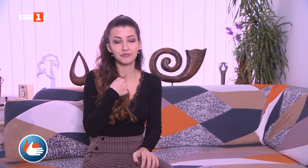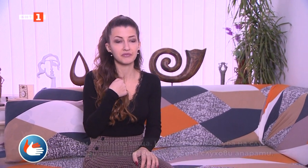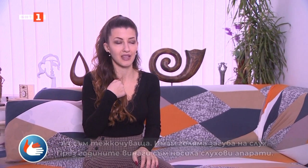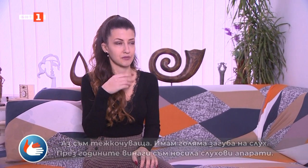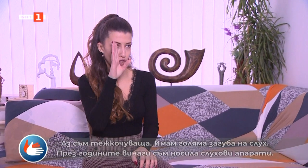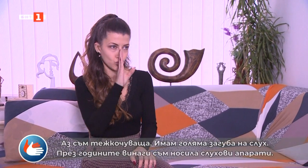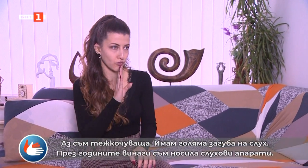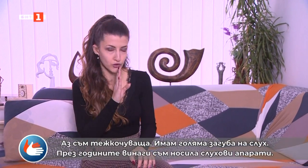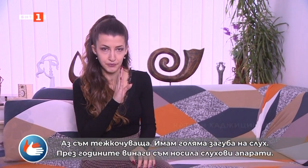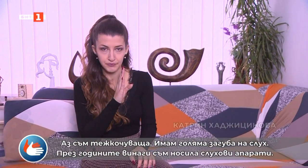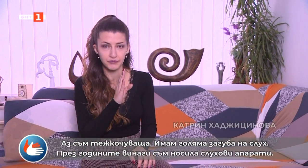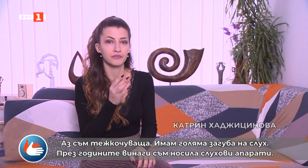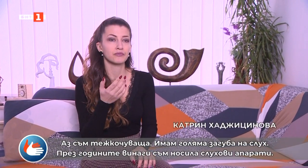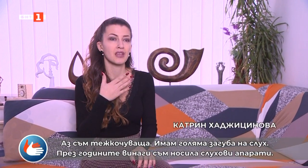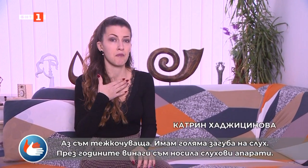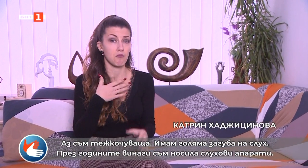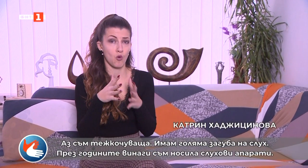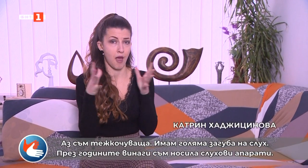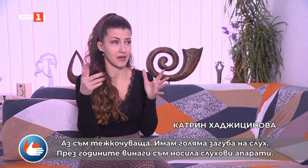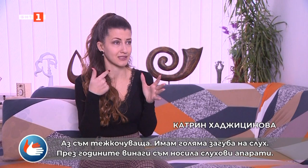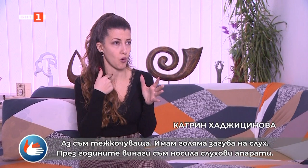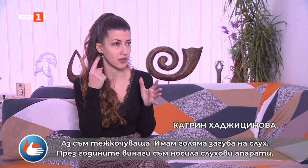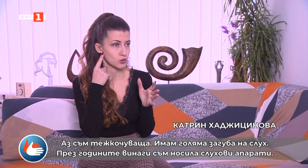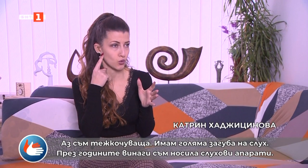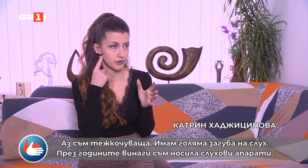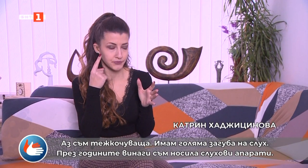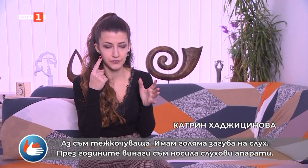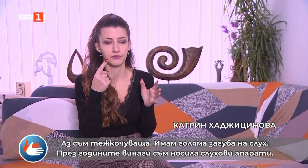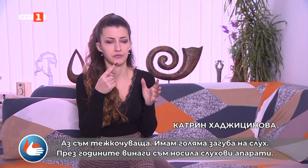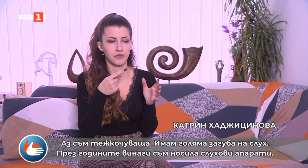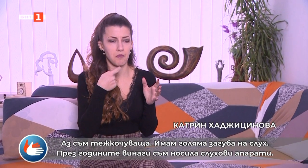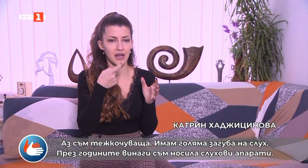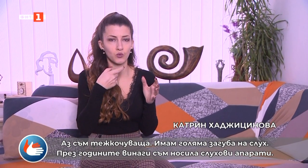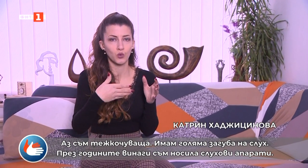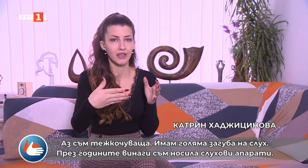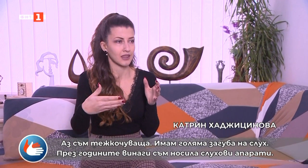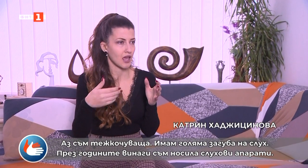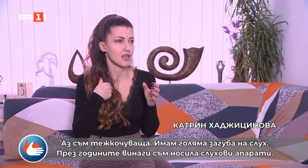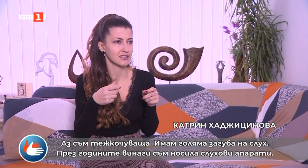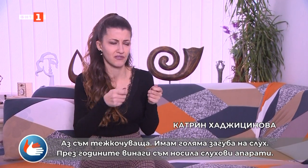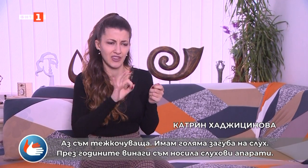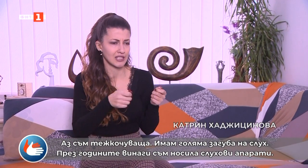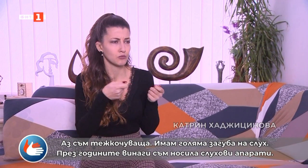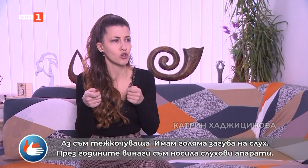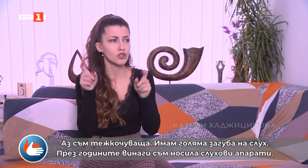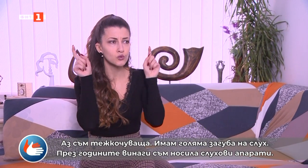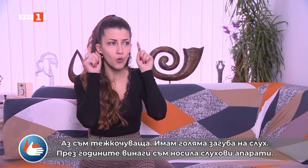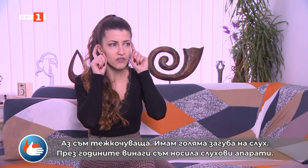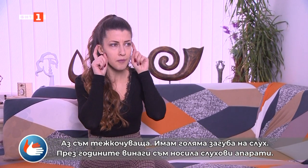Аз съм тежко чуваща. Имам голяма загуба на слух. През годините винаги съм носила слухови